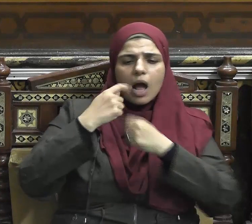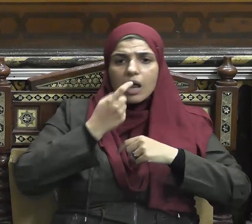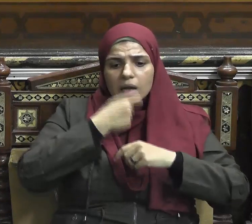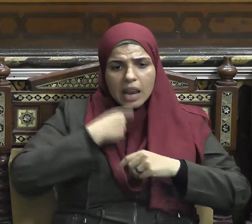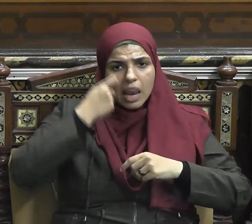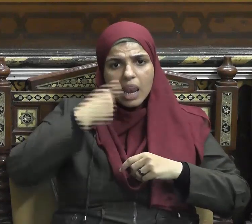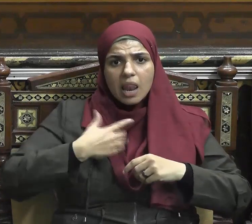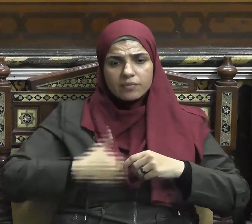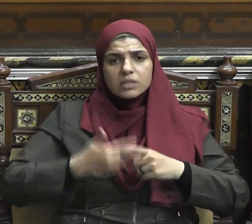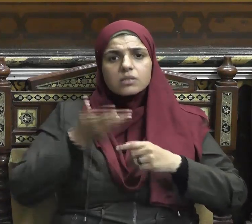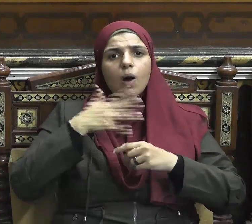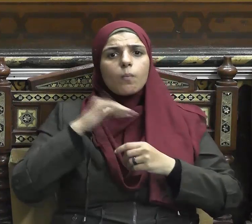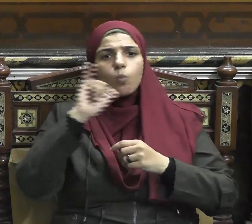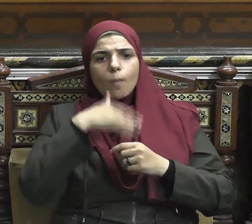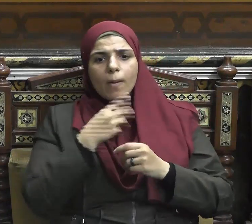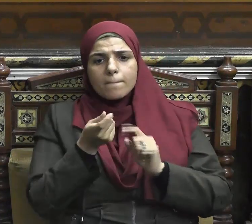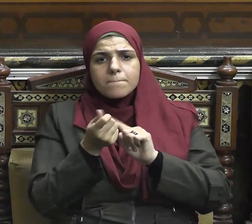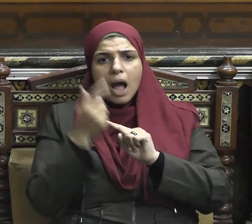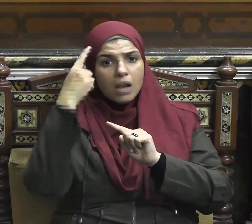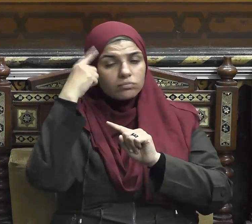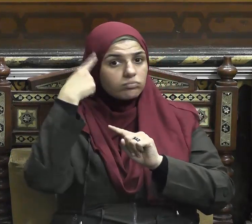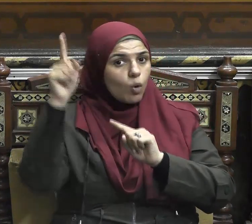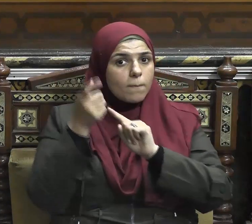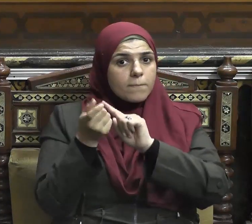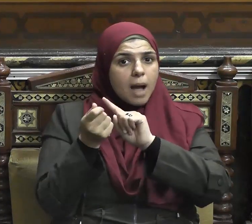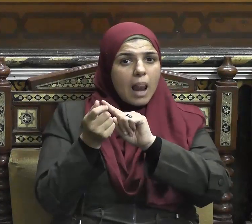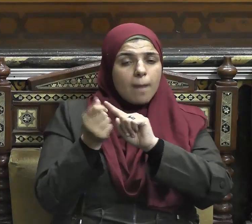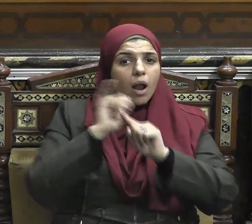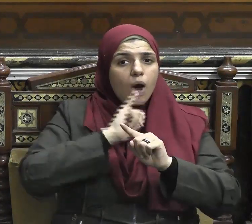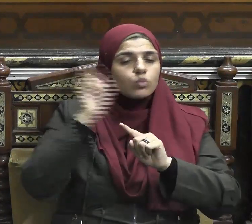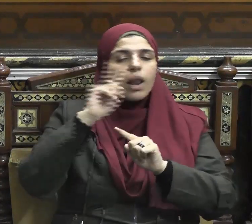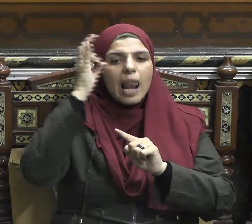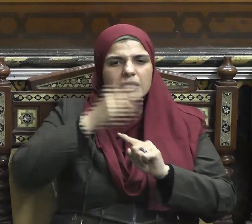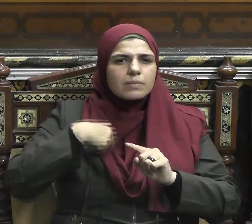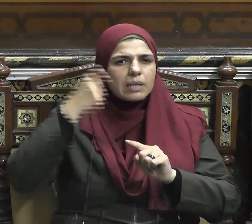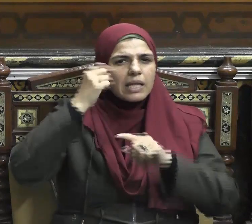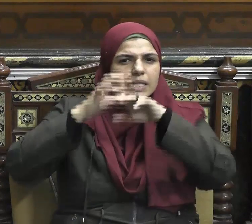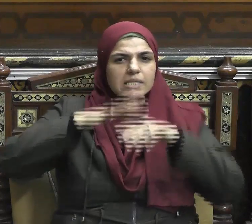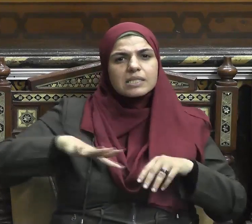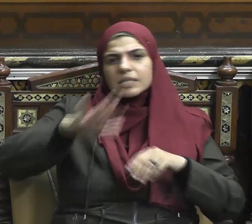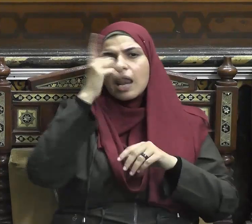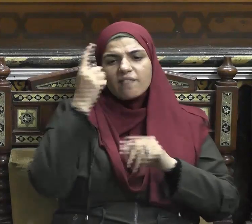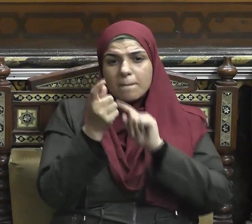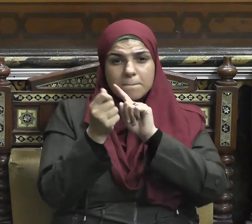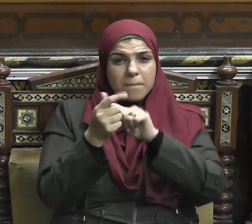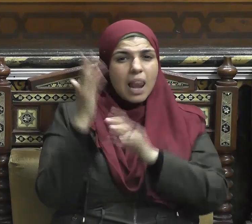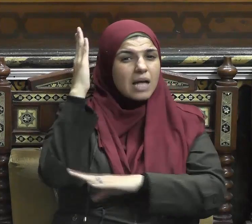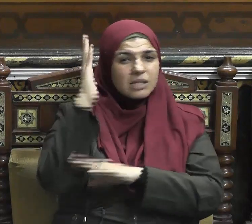والمنكر ولا ذكر الله أكبر والله يعلم ما تصنعون وأداء